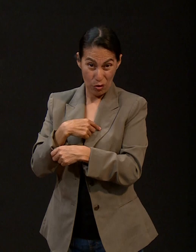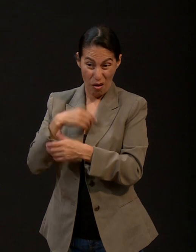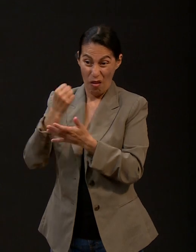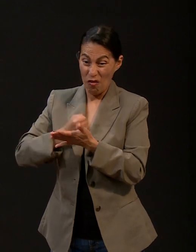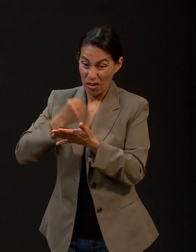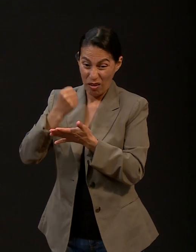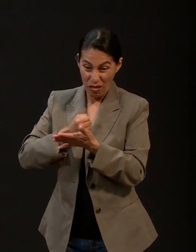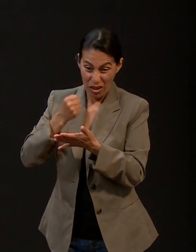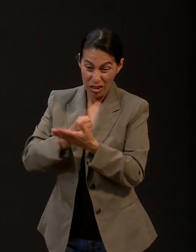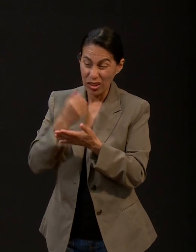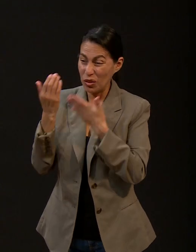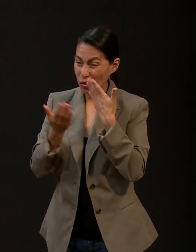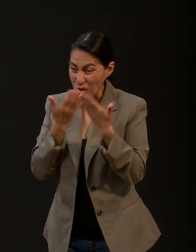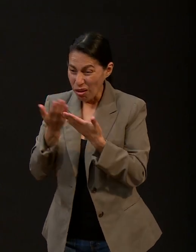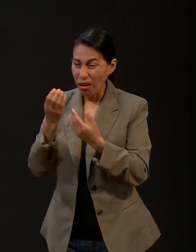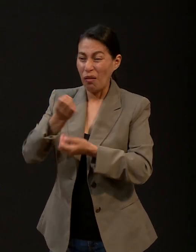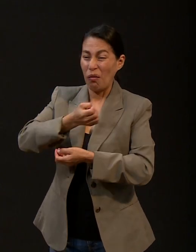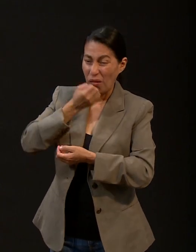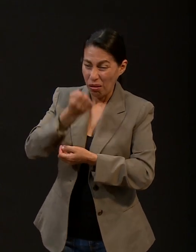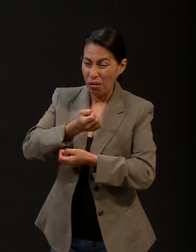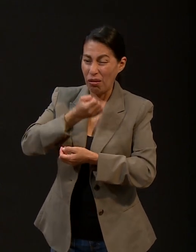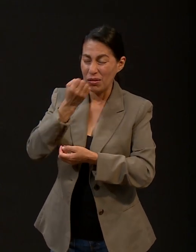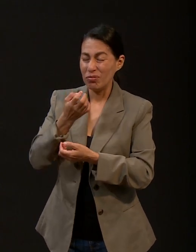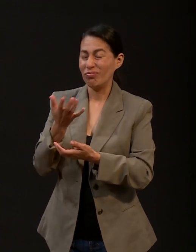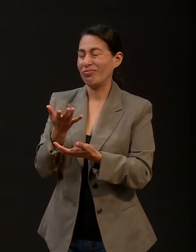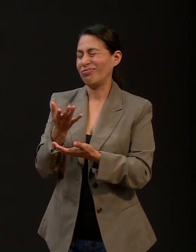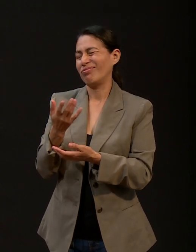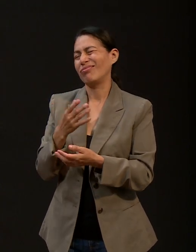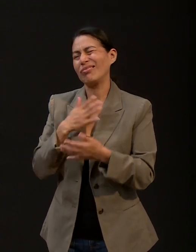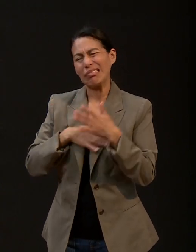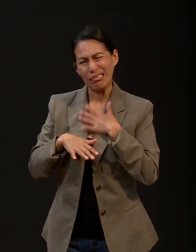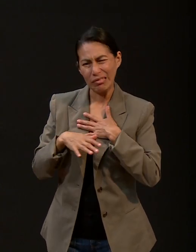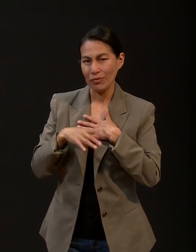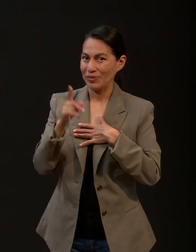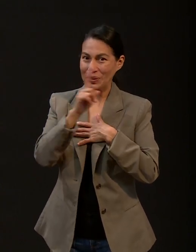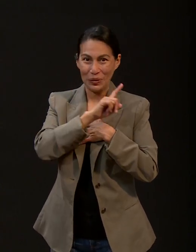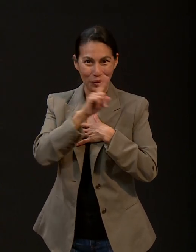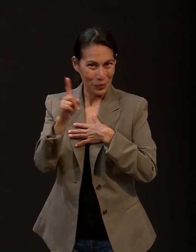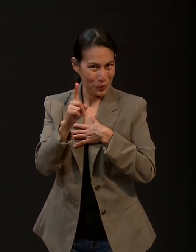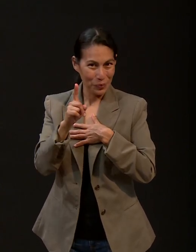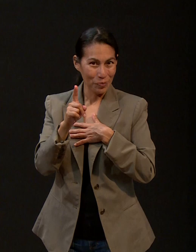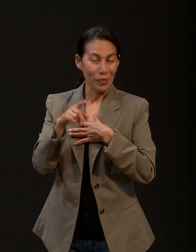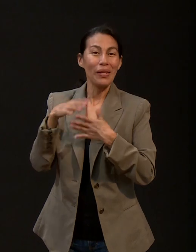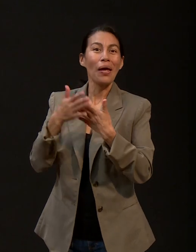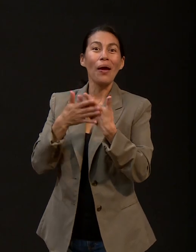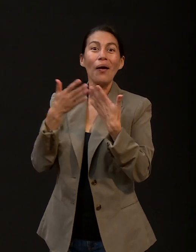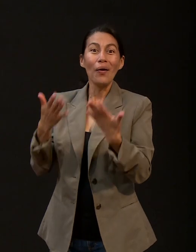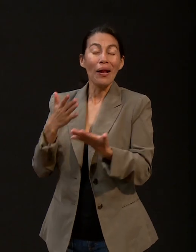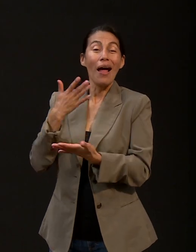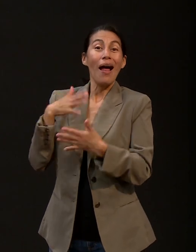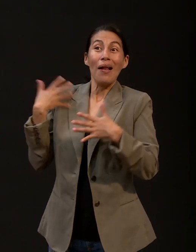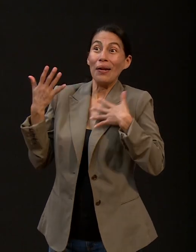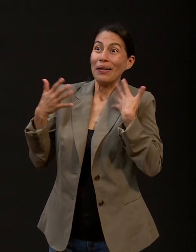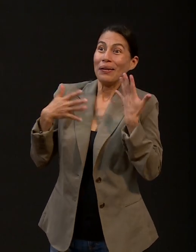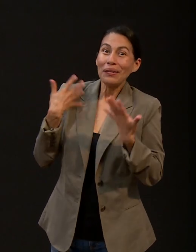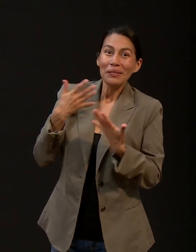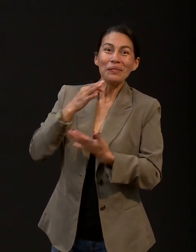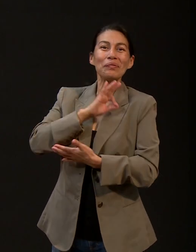porque requiere cierta disciplina al principio, después ya no quiere uno parar, porque así